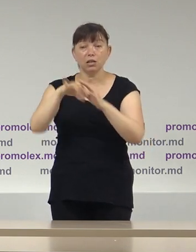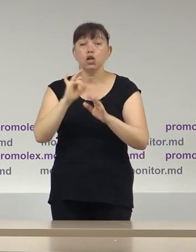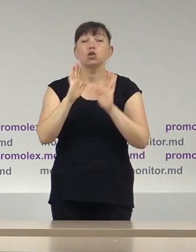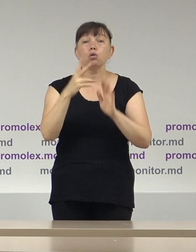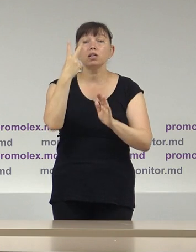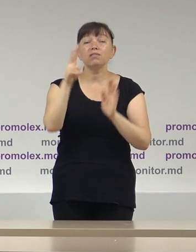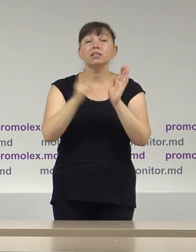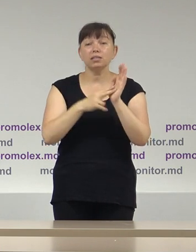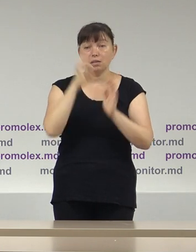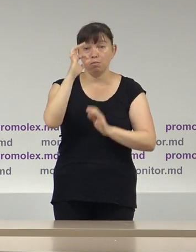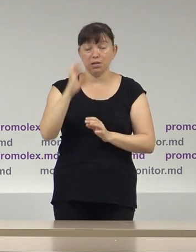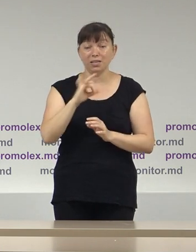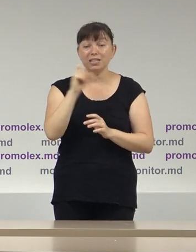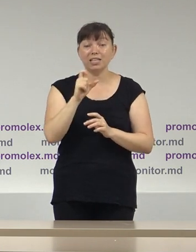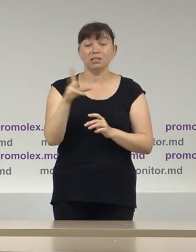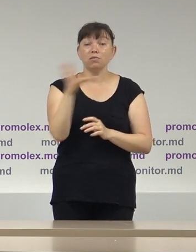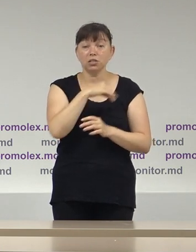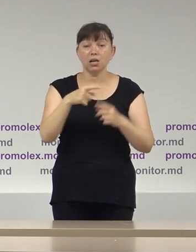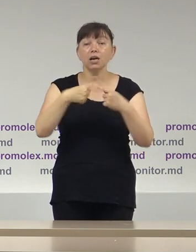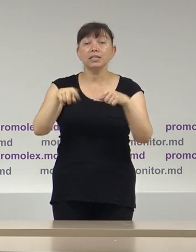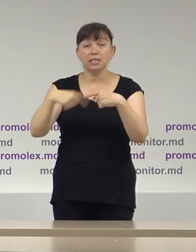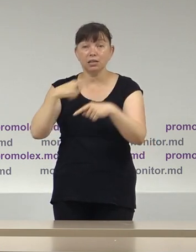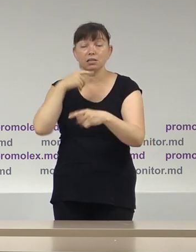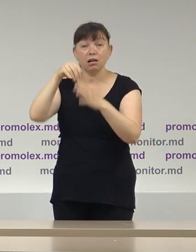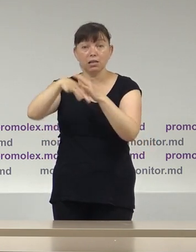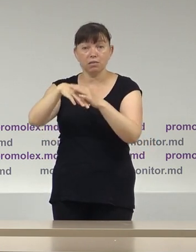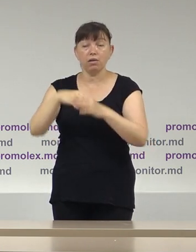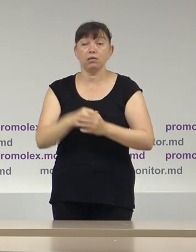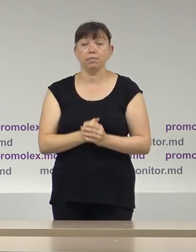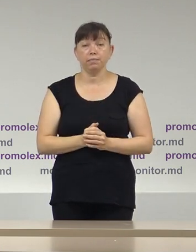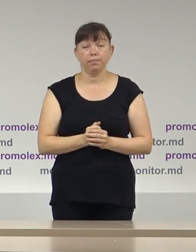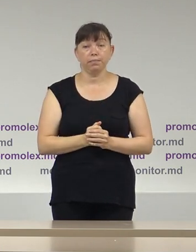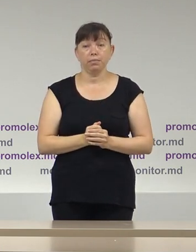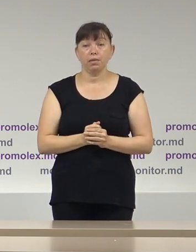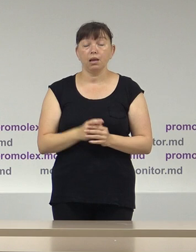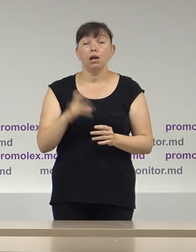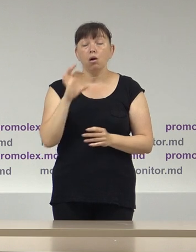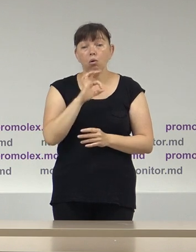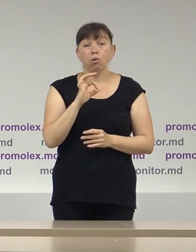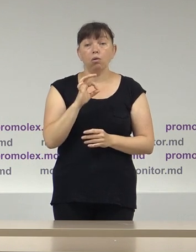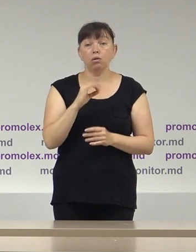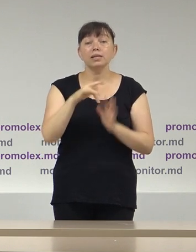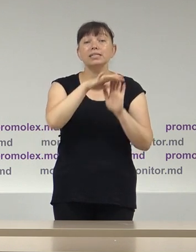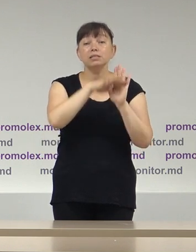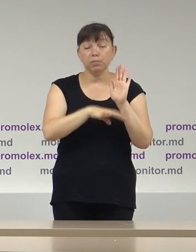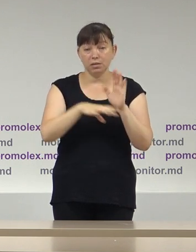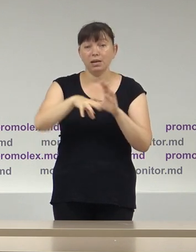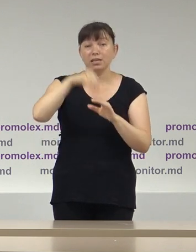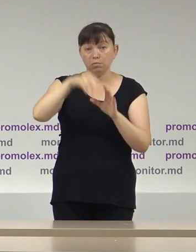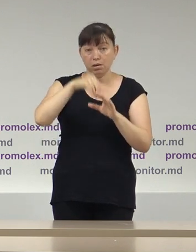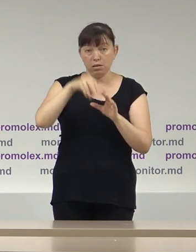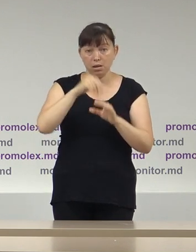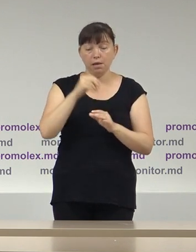doar în 27% din birourile electorale ale secțiilor de votare. Cu privire la listele electorale,